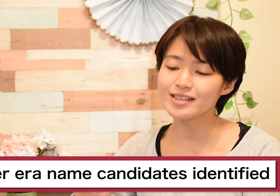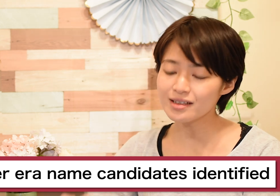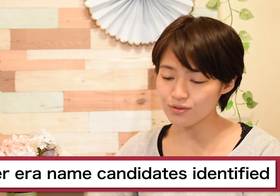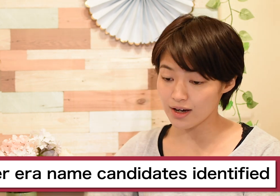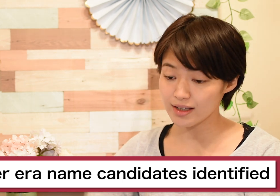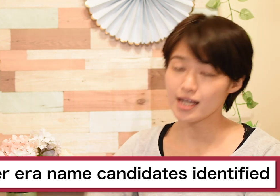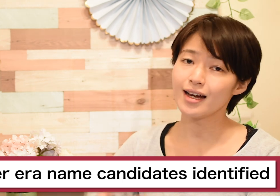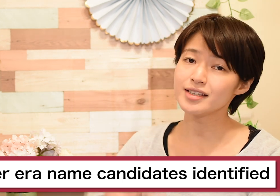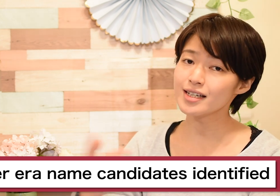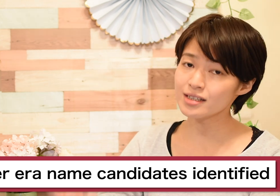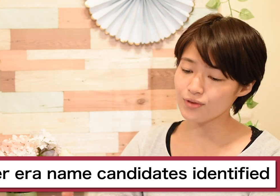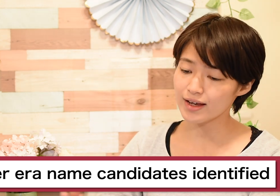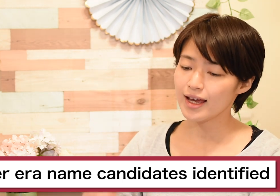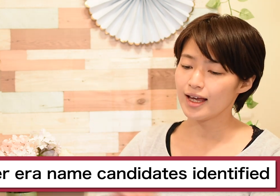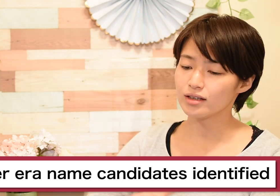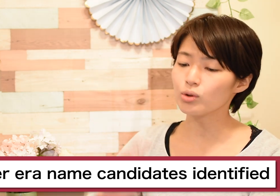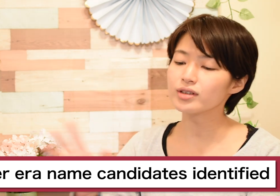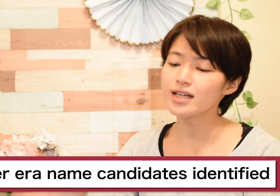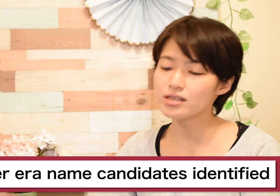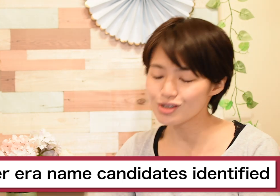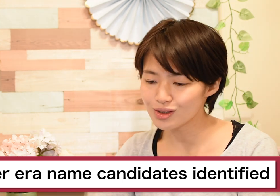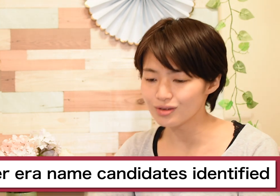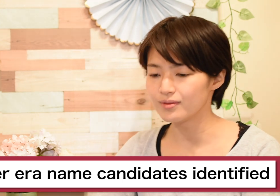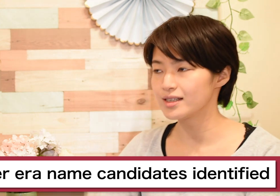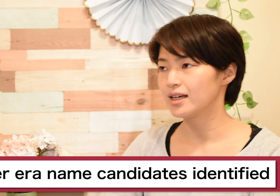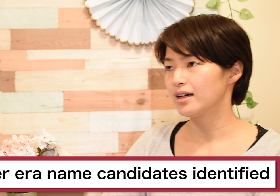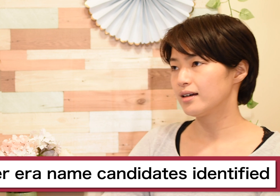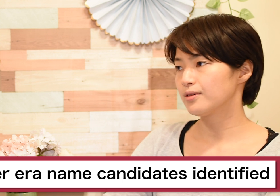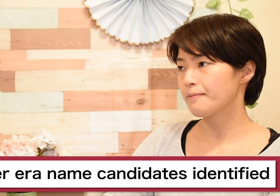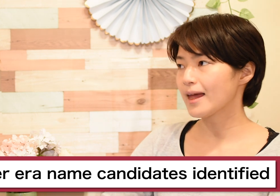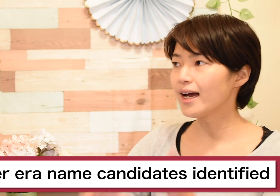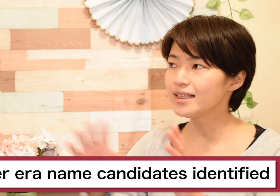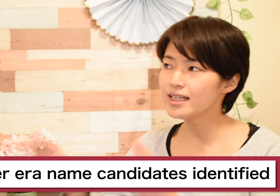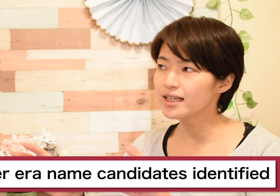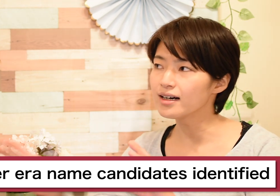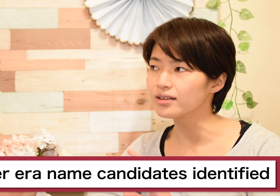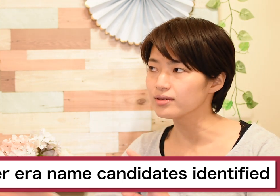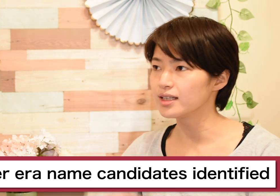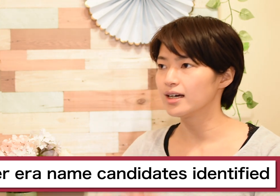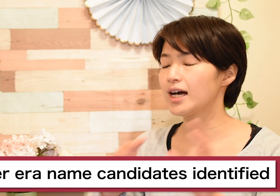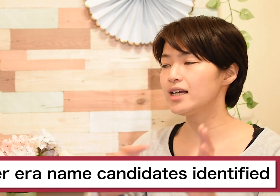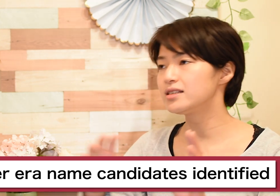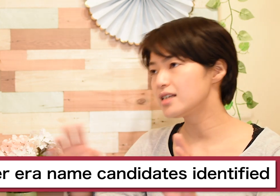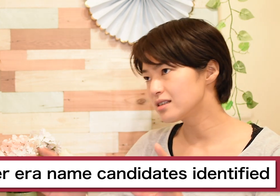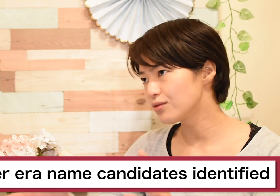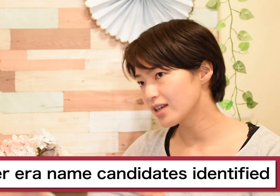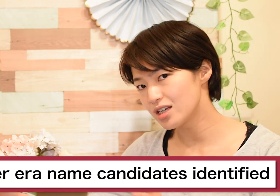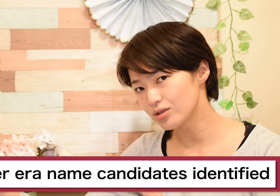identifiedidentify特定するという意味ですあの、カードとかね、identification